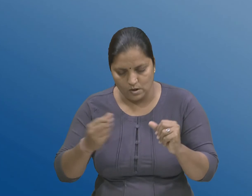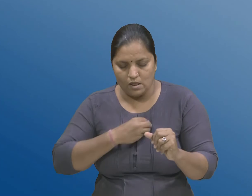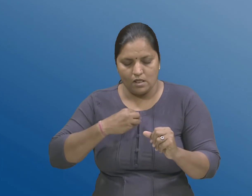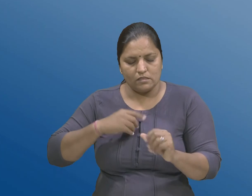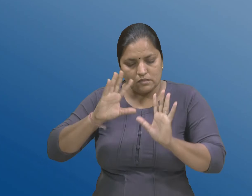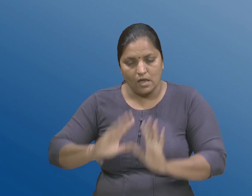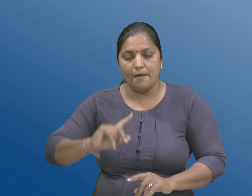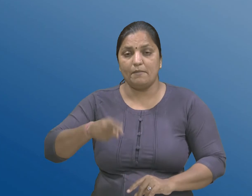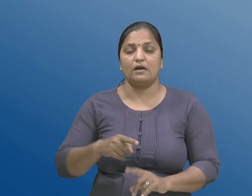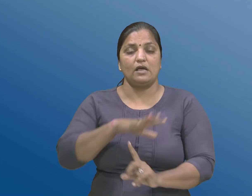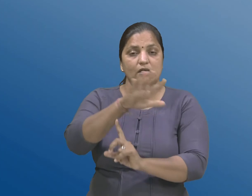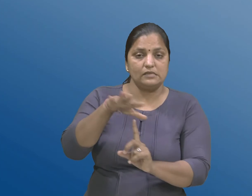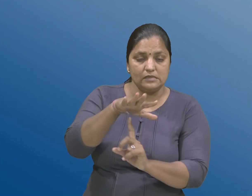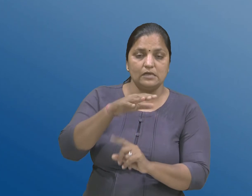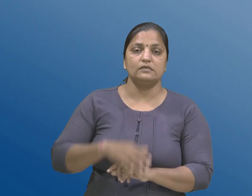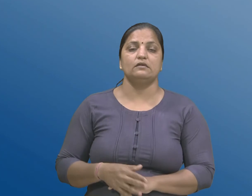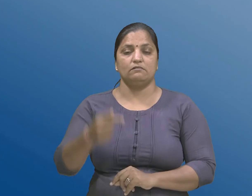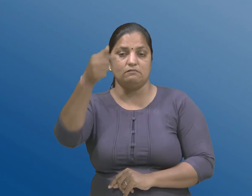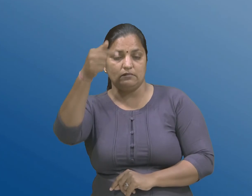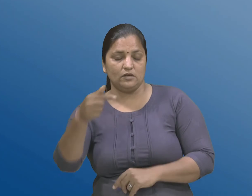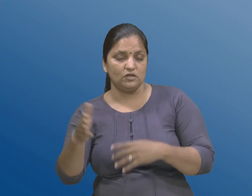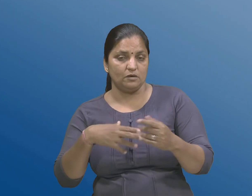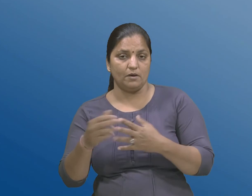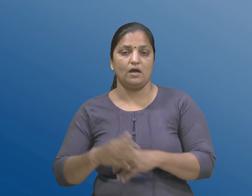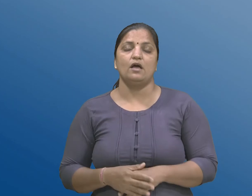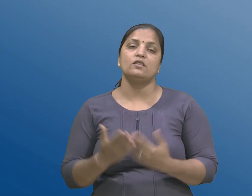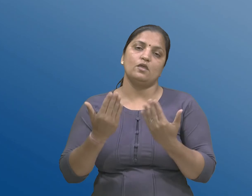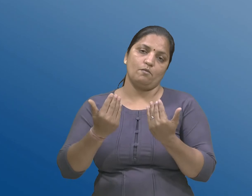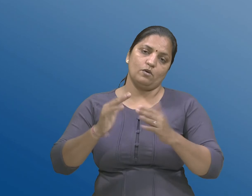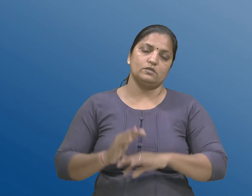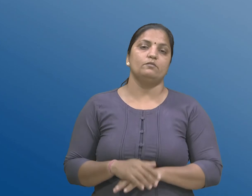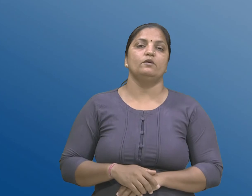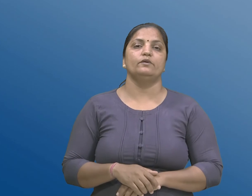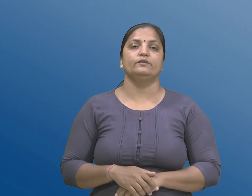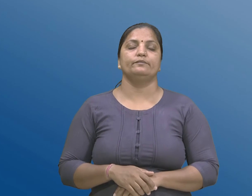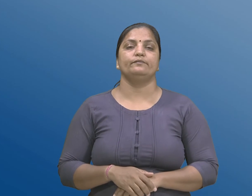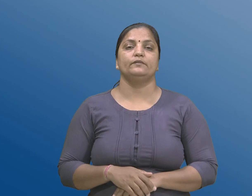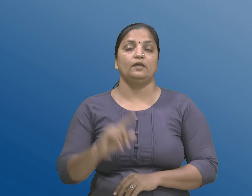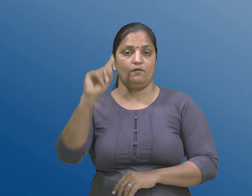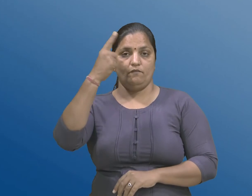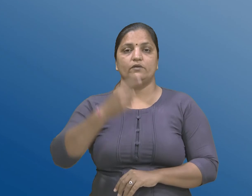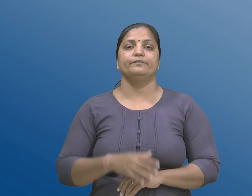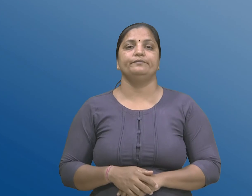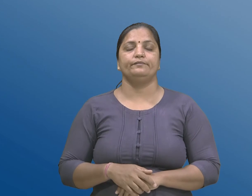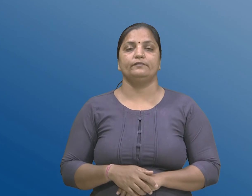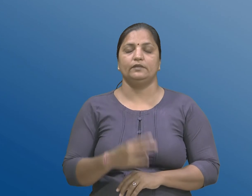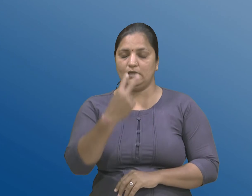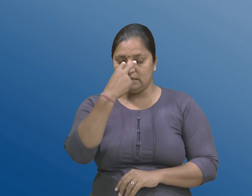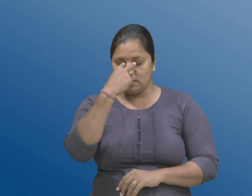नीचे माथी कोई पन होई छे। B. द्रष्टीनों संपून